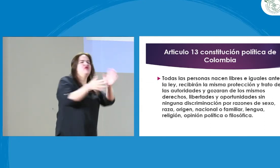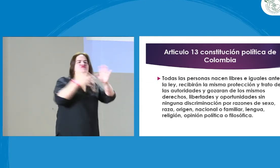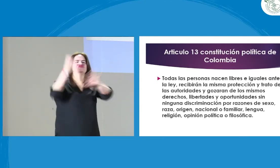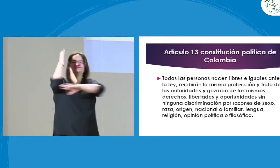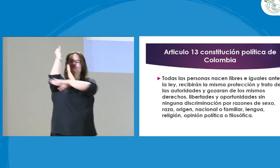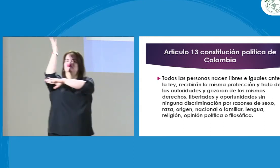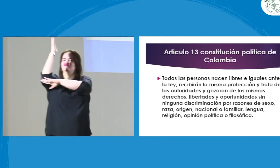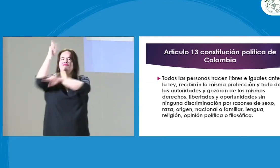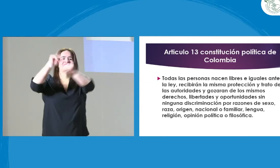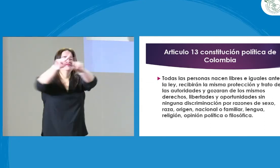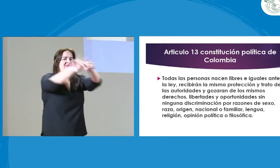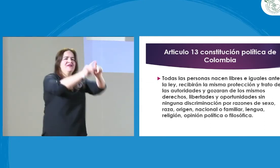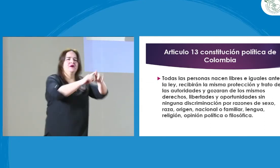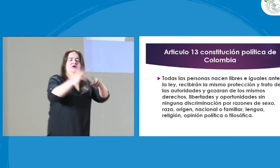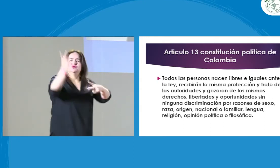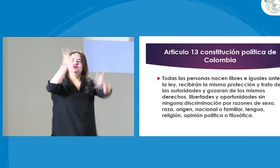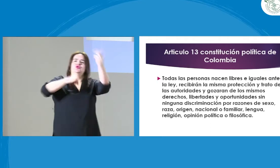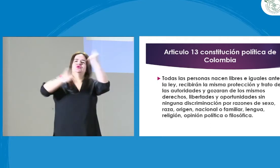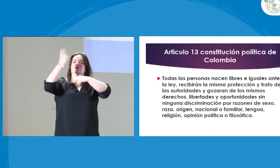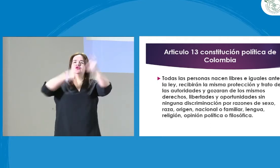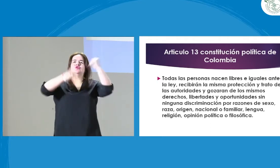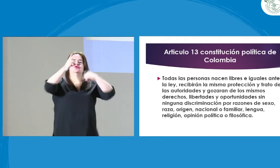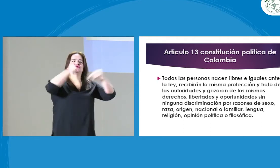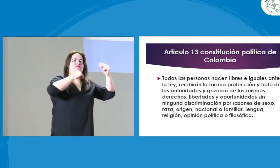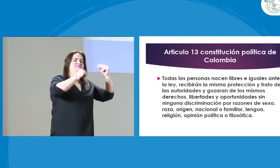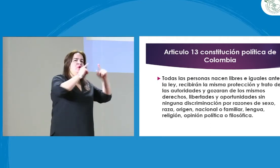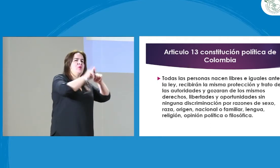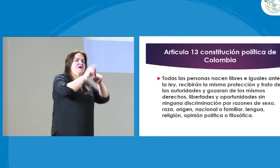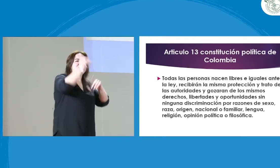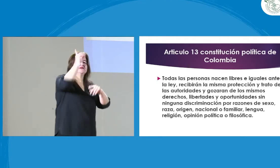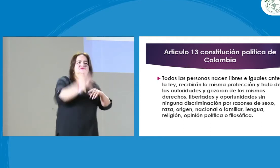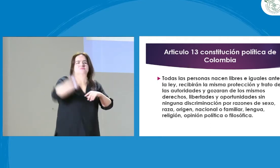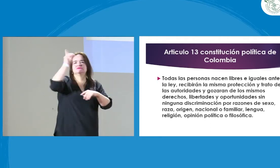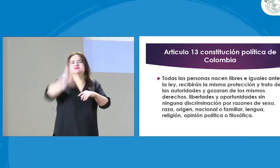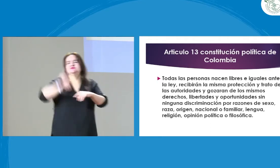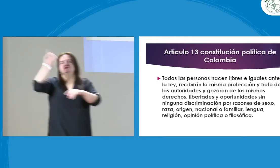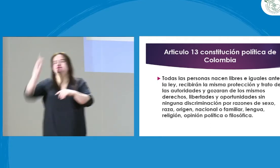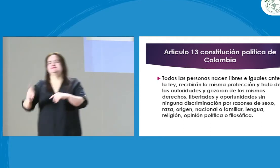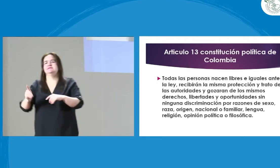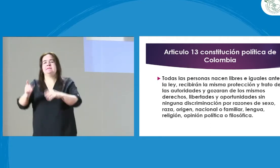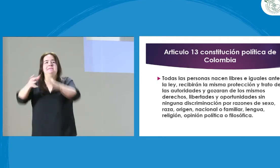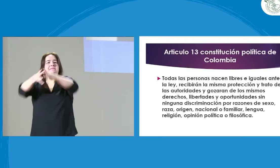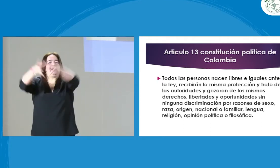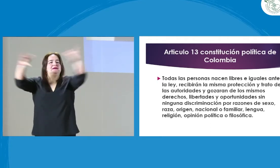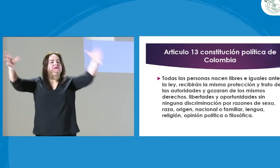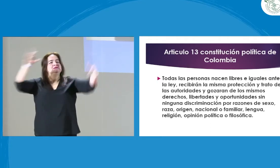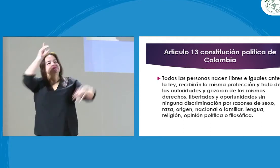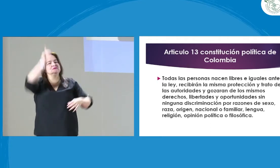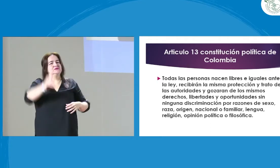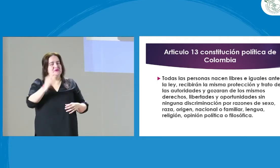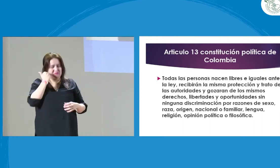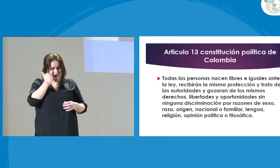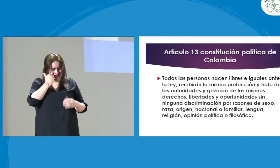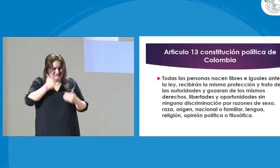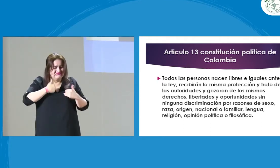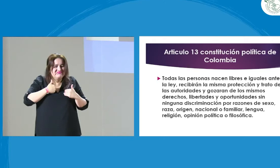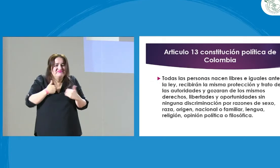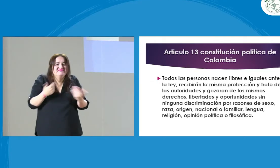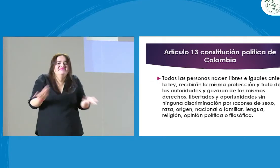¿Cómo hago participaciones en diferentes espacios, en diferentes contextos y quiero estar allí y tomar unas decisiones, pero la